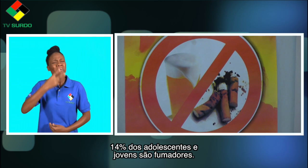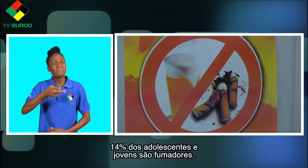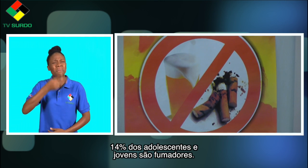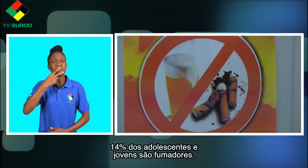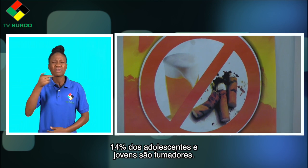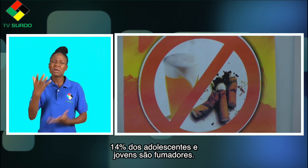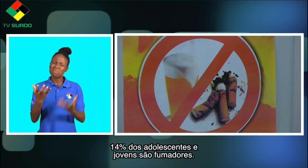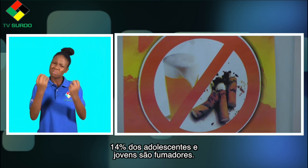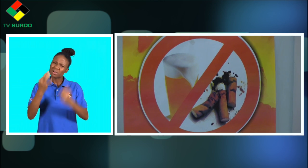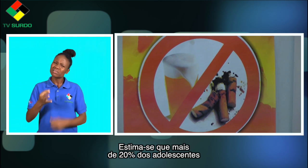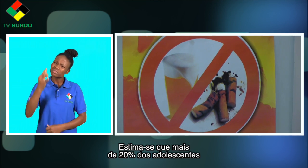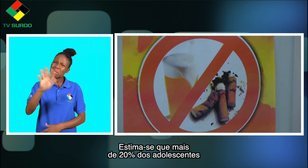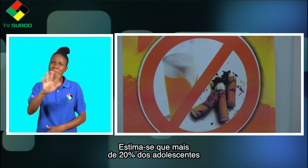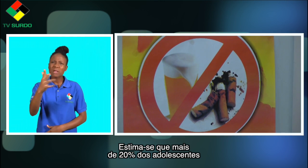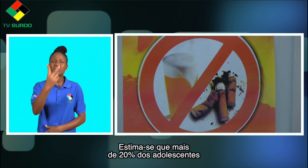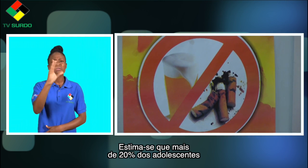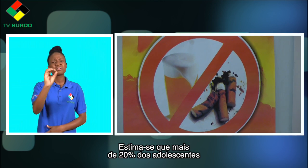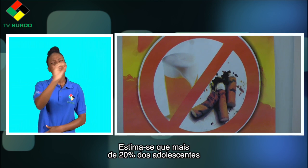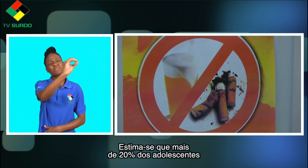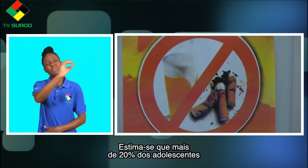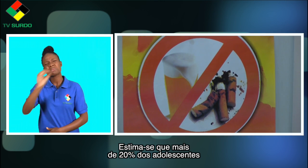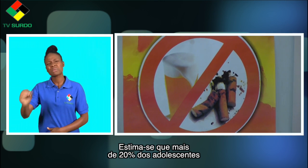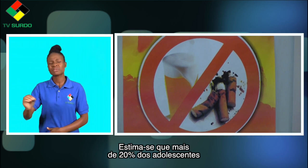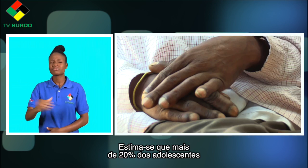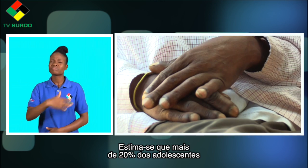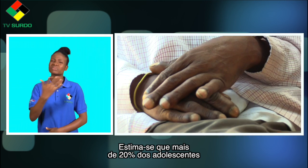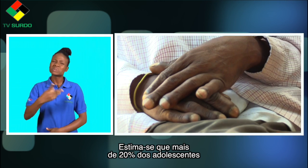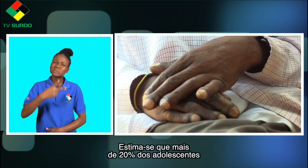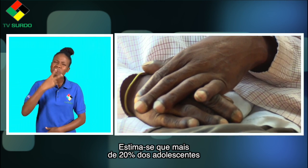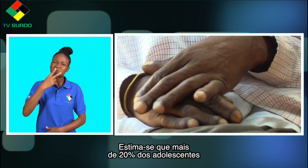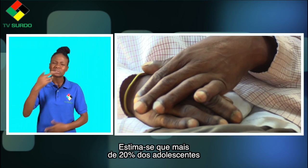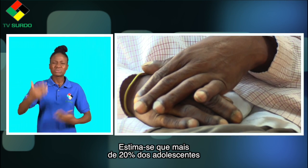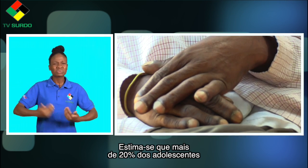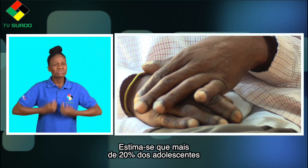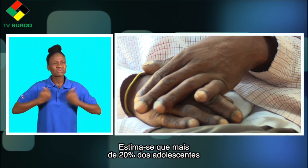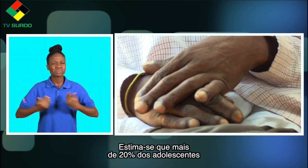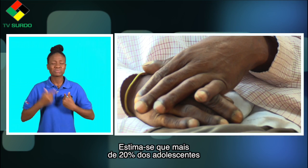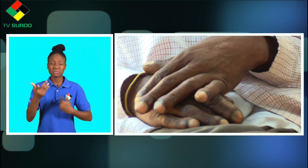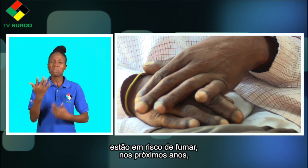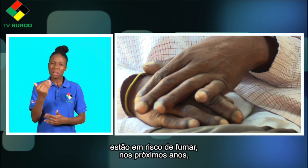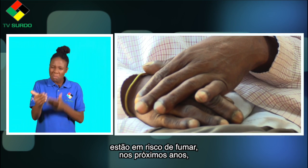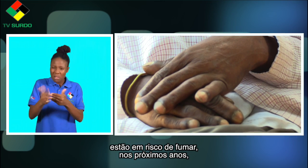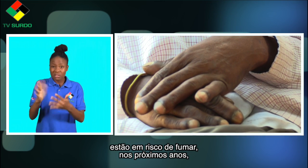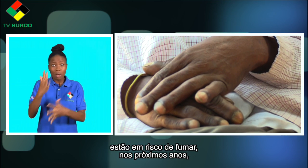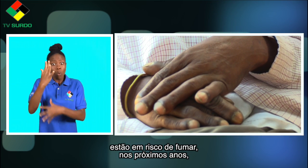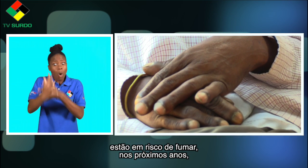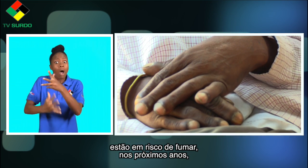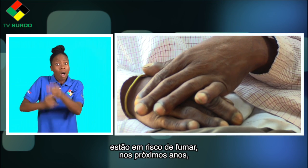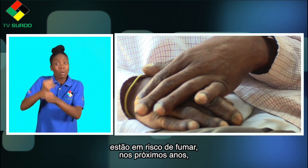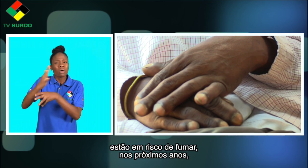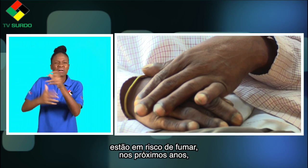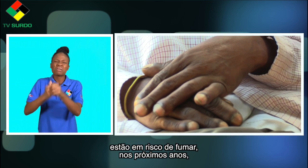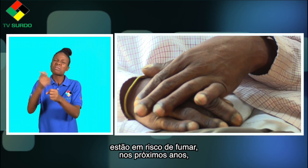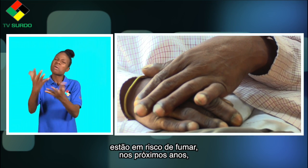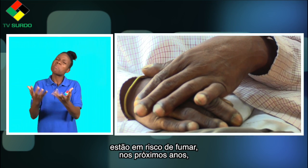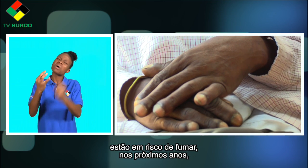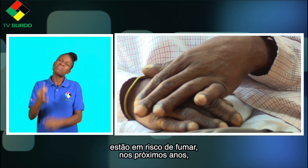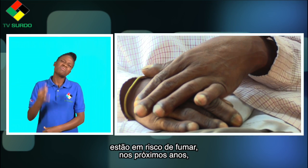fumadores. Estima-se que mais de 20% dos adolescentes e jovens estão em risco de fumar nos